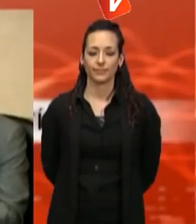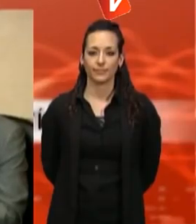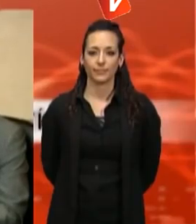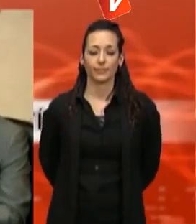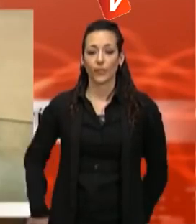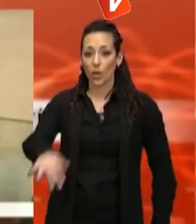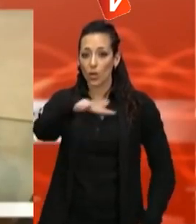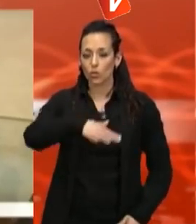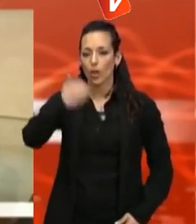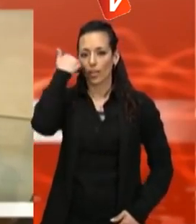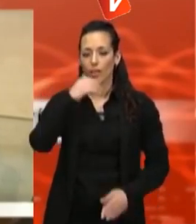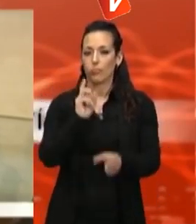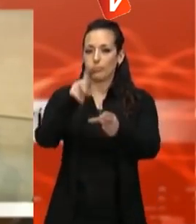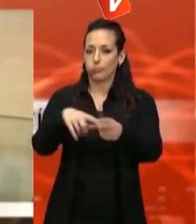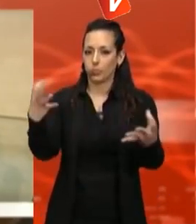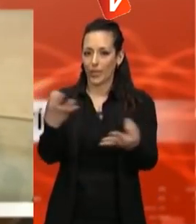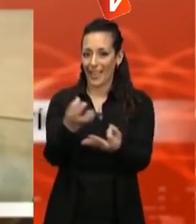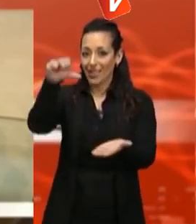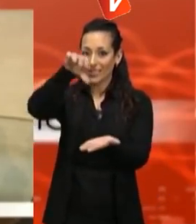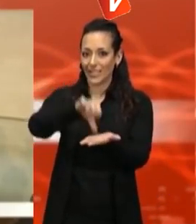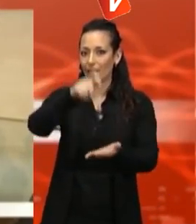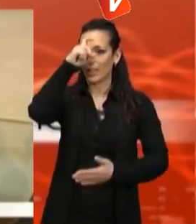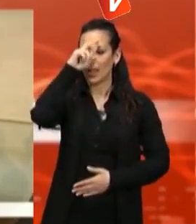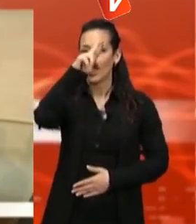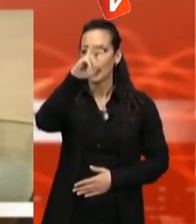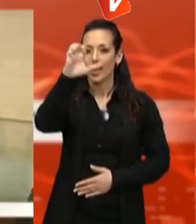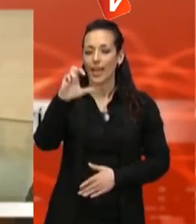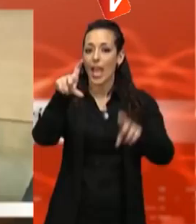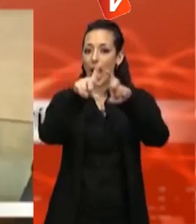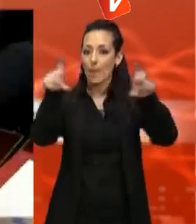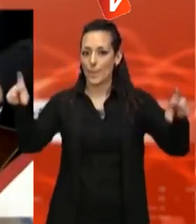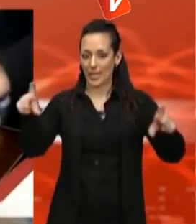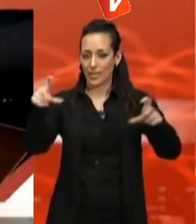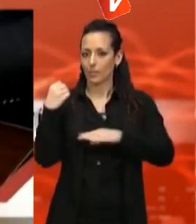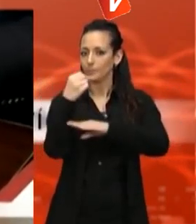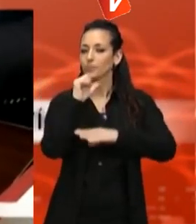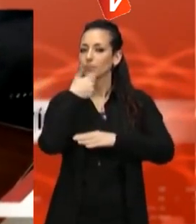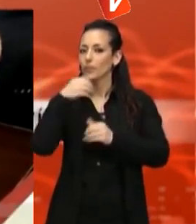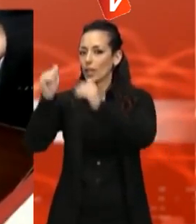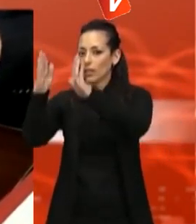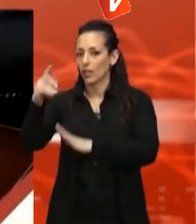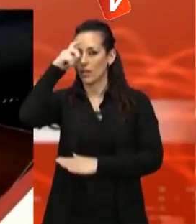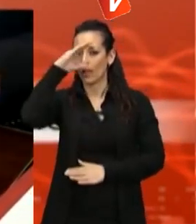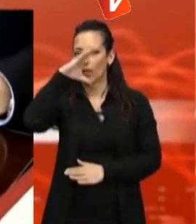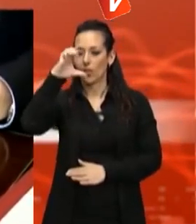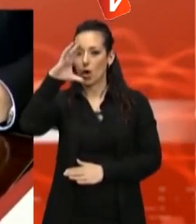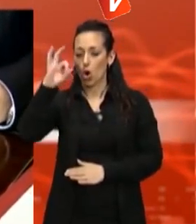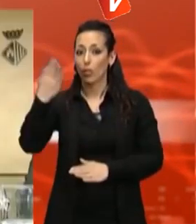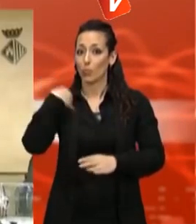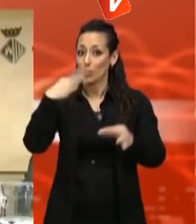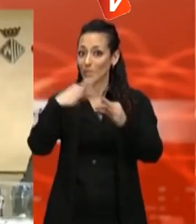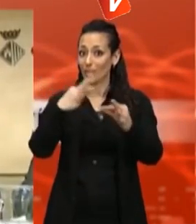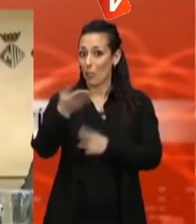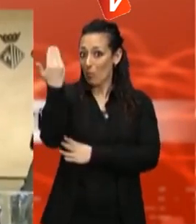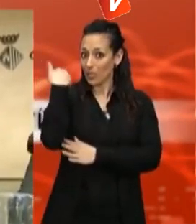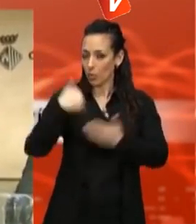Terrassa s'ha incorporat al centre de reempresa de Catalunya, impulsat per la patronal SECOT. Des del passat mes de setembre, la Diputació de Barcelona desenvolupa